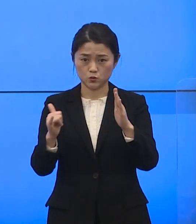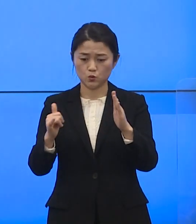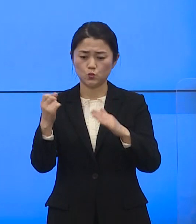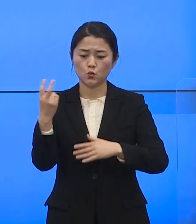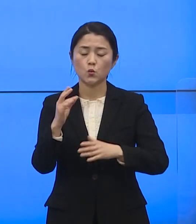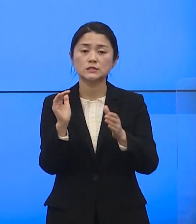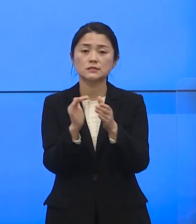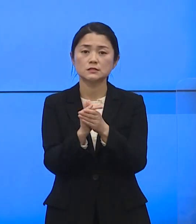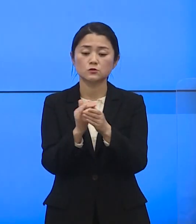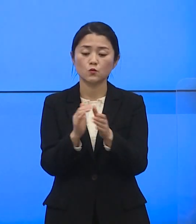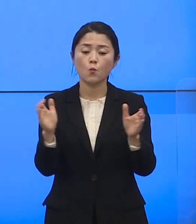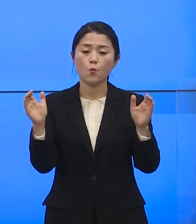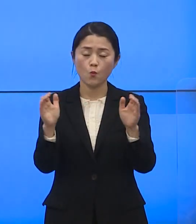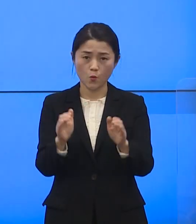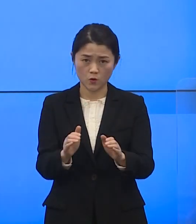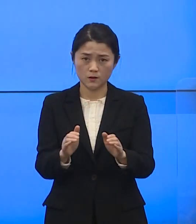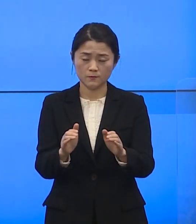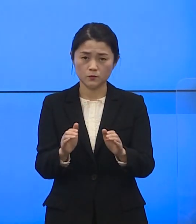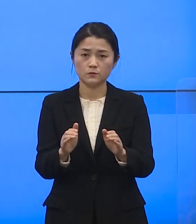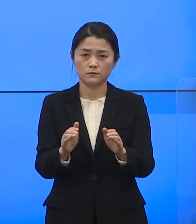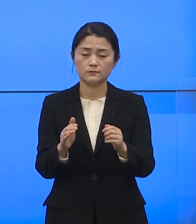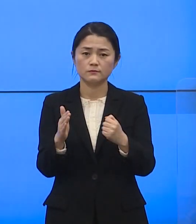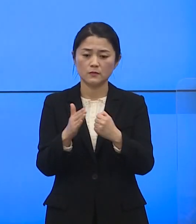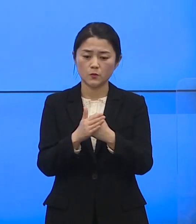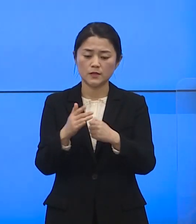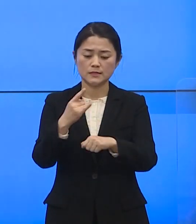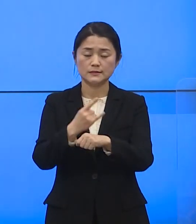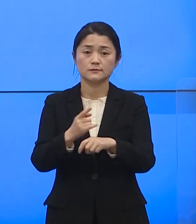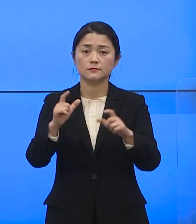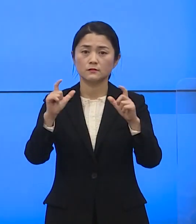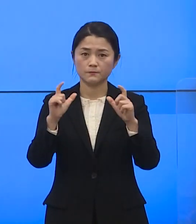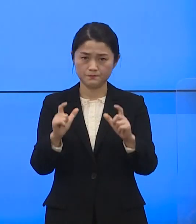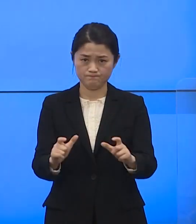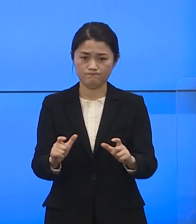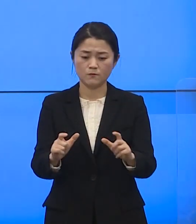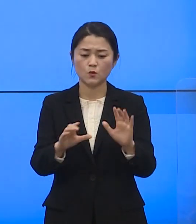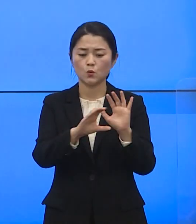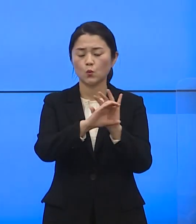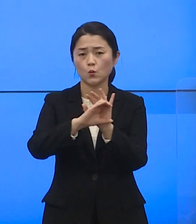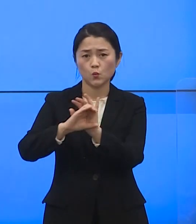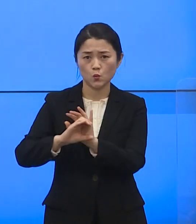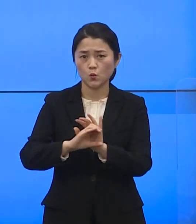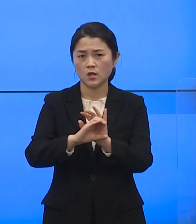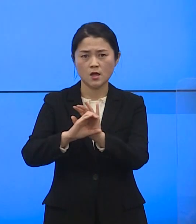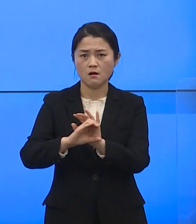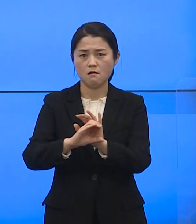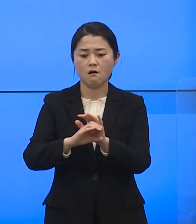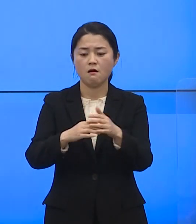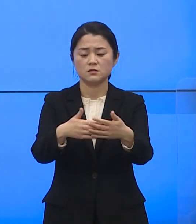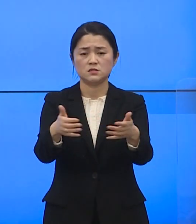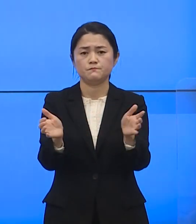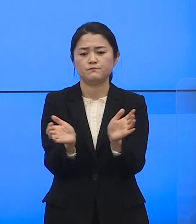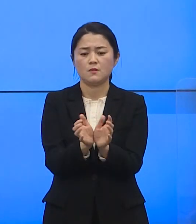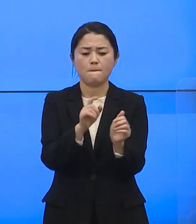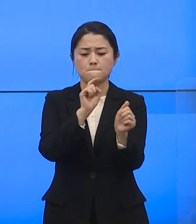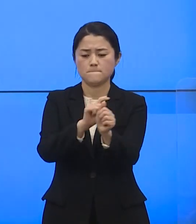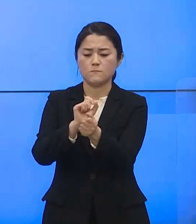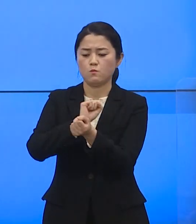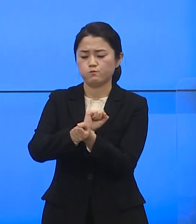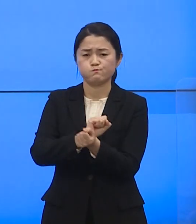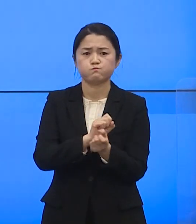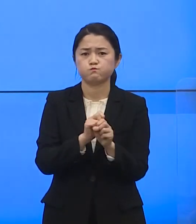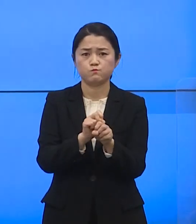지인 간의 모임 등으로 우리 의성에서 코로나19가 집단으로 발생하여